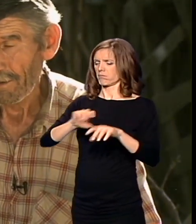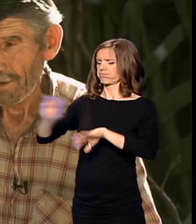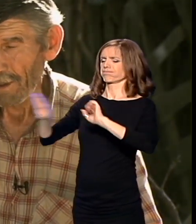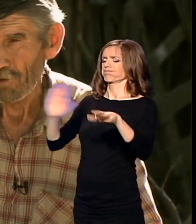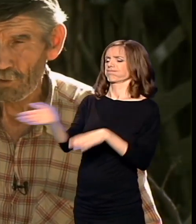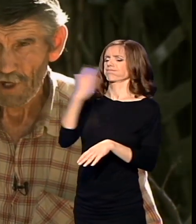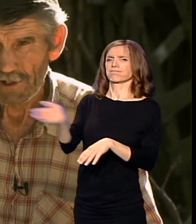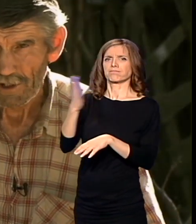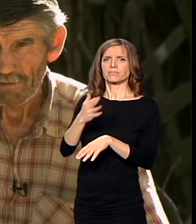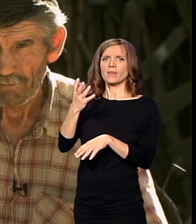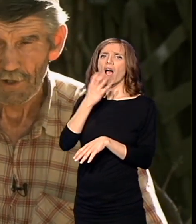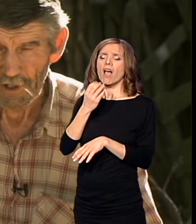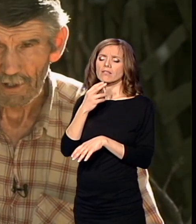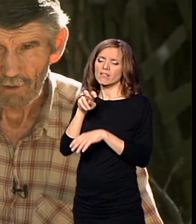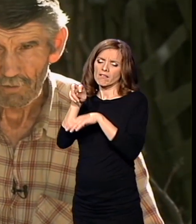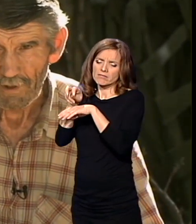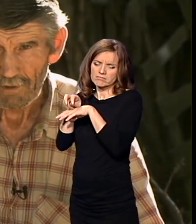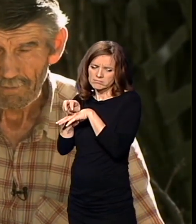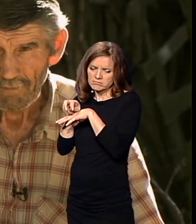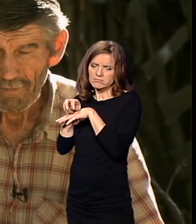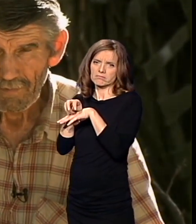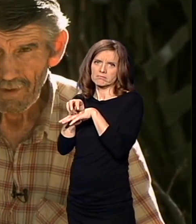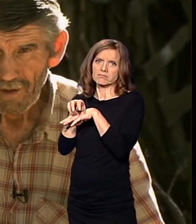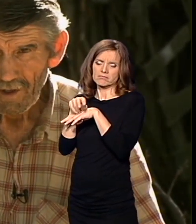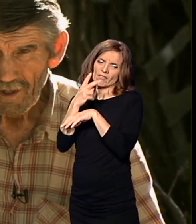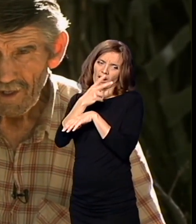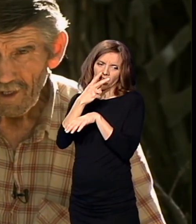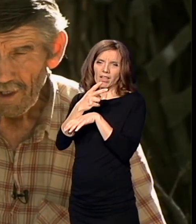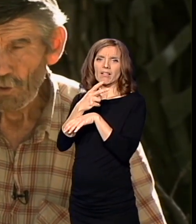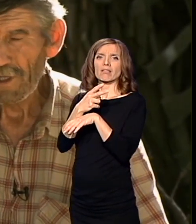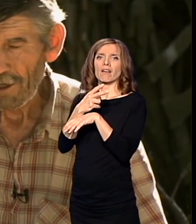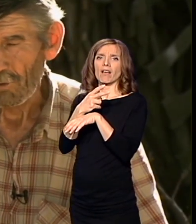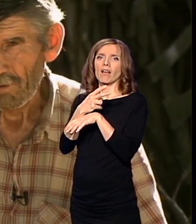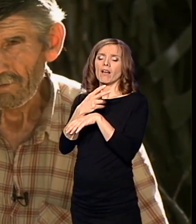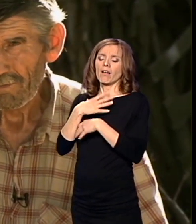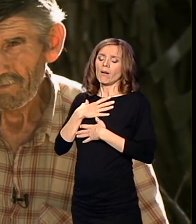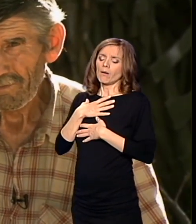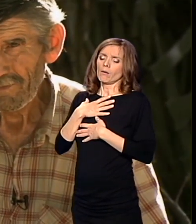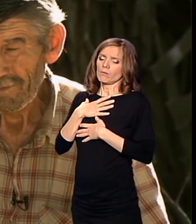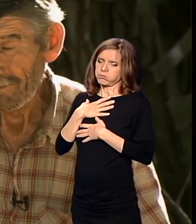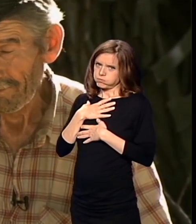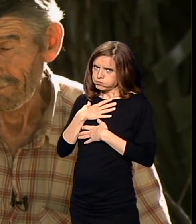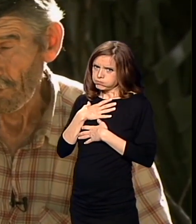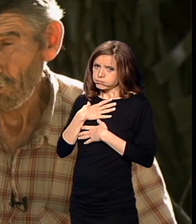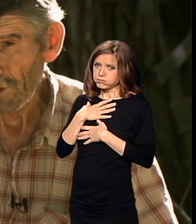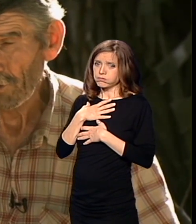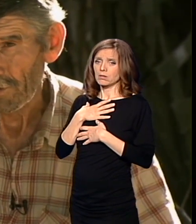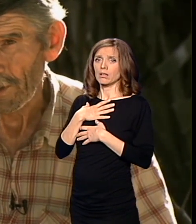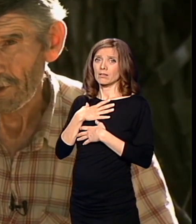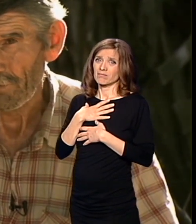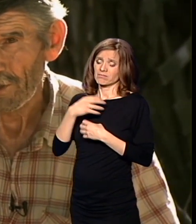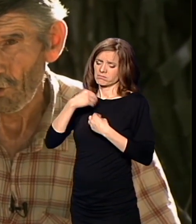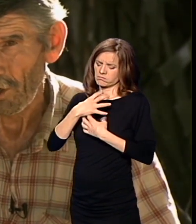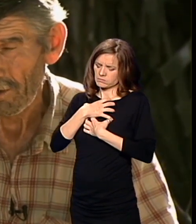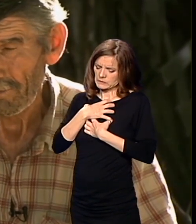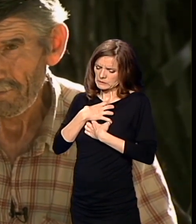ivicu Šanca, Bankine, tako je Joana, i uzdaknuo. Bilo mu teško,